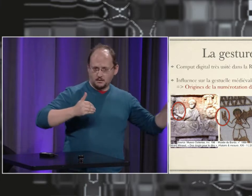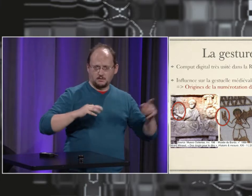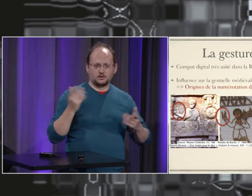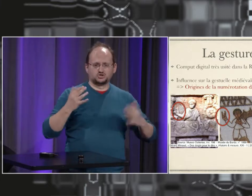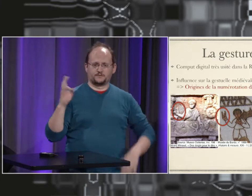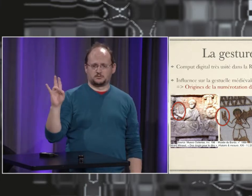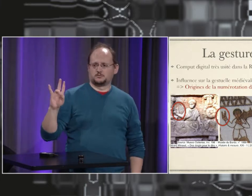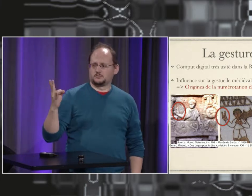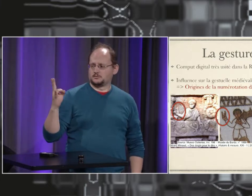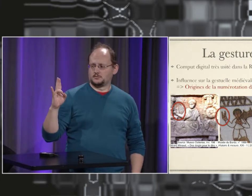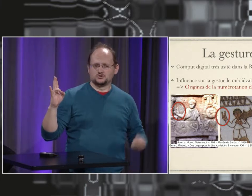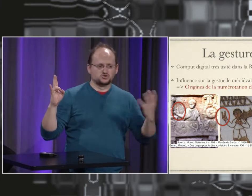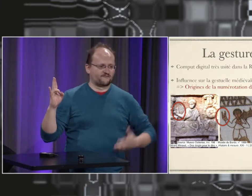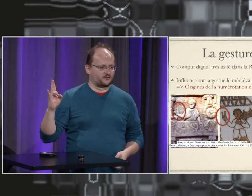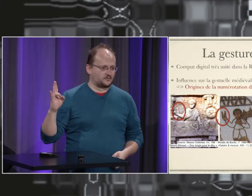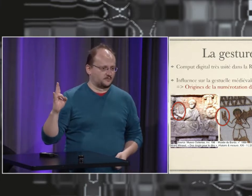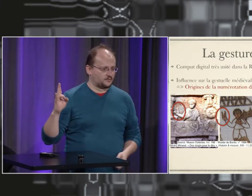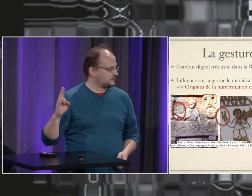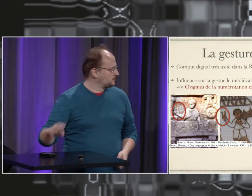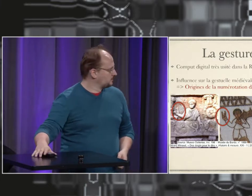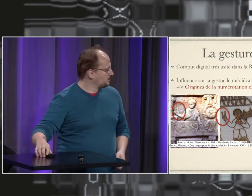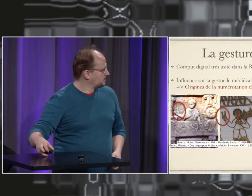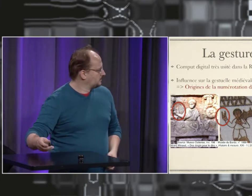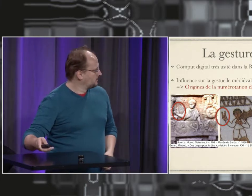et là un signe médiéval encore une fois